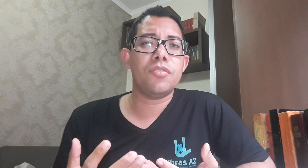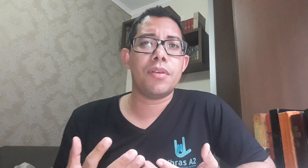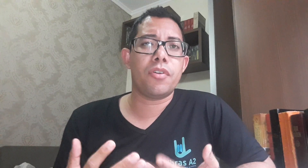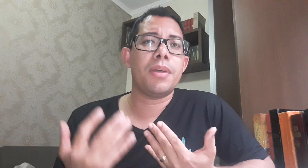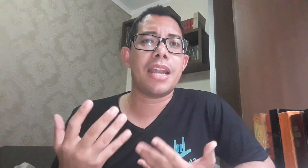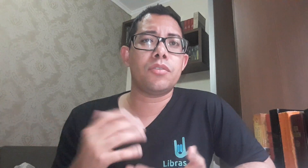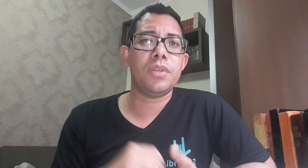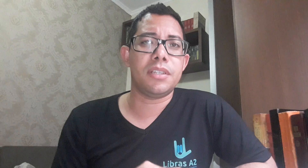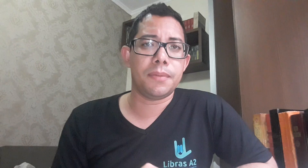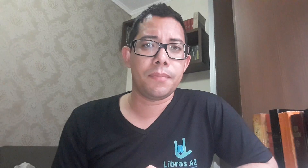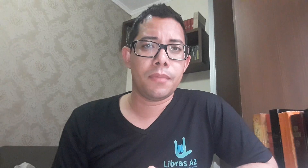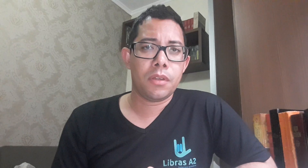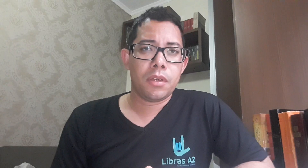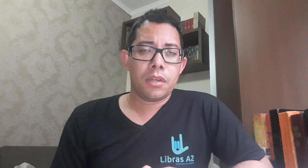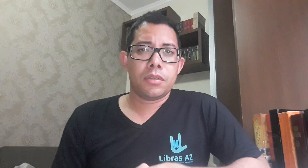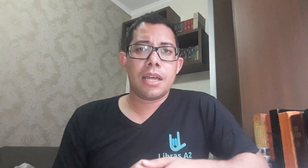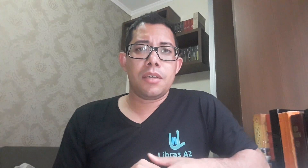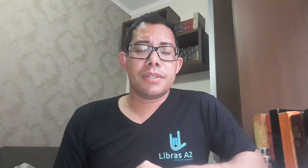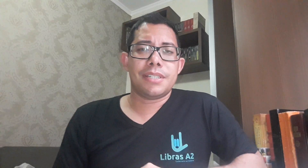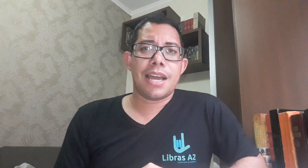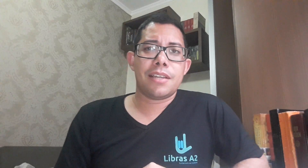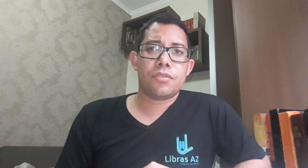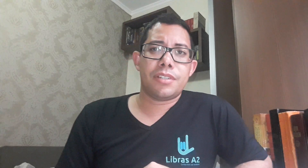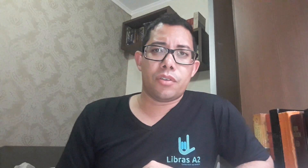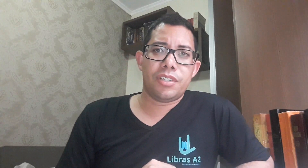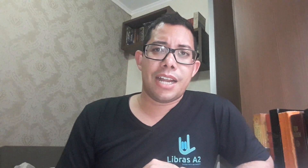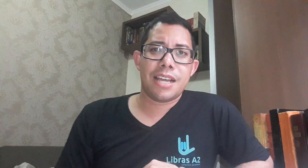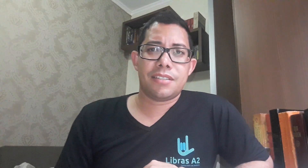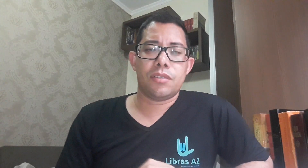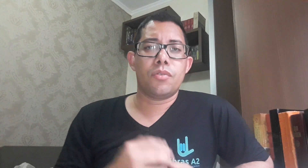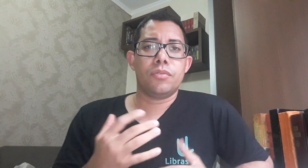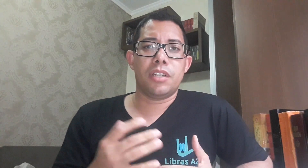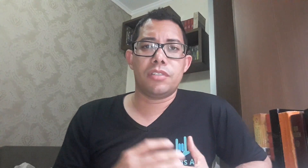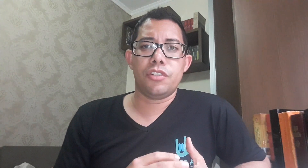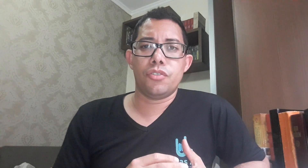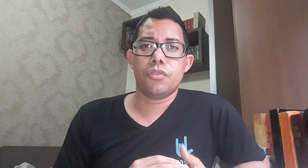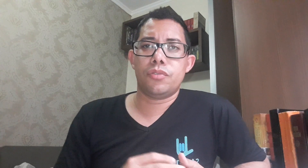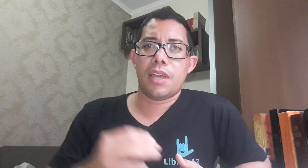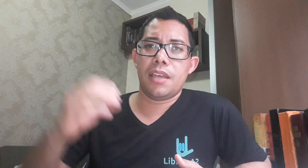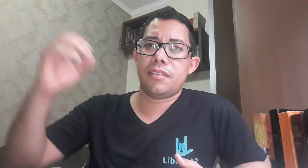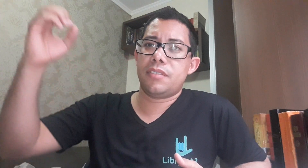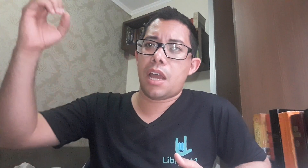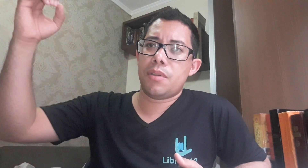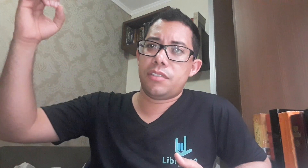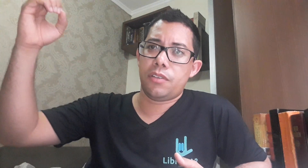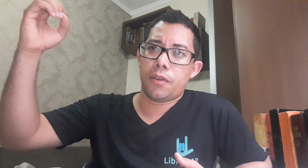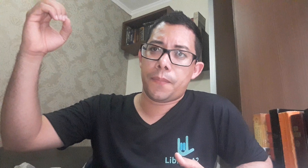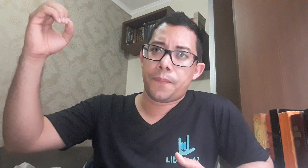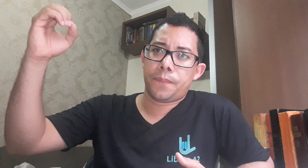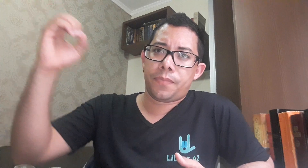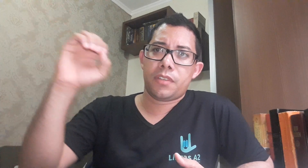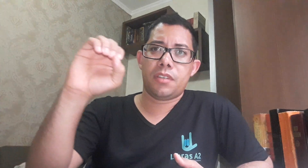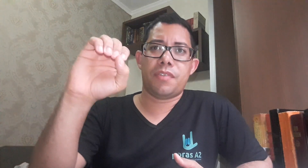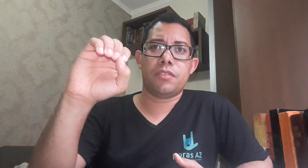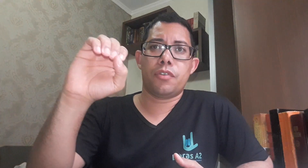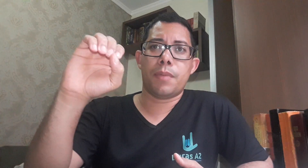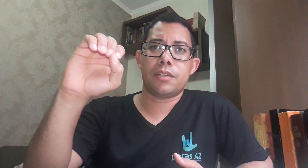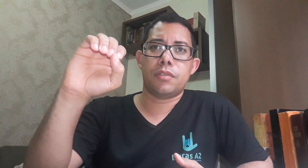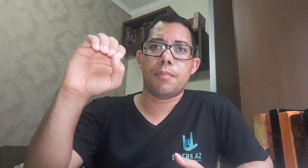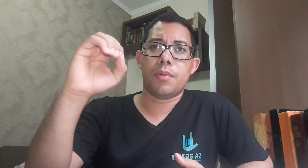de uma forma gratuita. Na língua de sinais, o sinal de graça no contexto religioso é esse sinal assim. Você faz o formato da mão